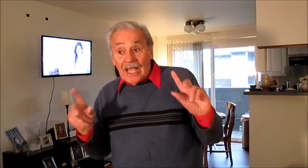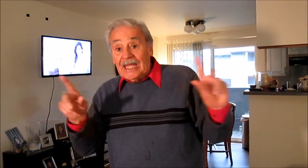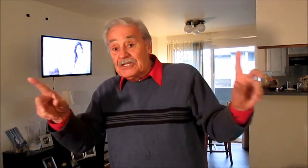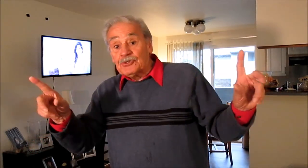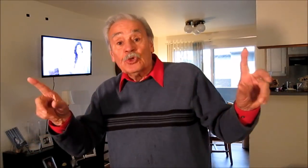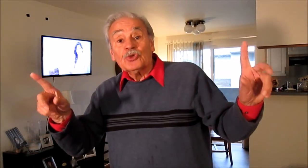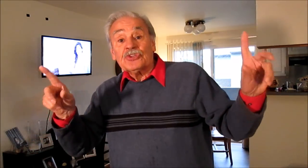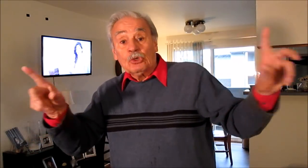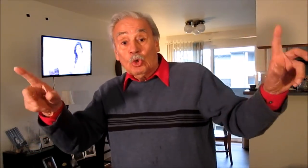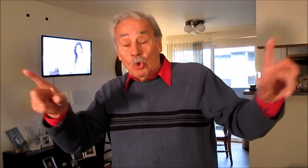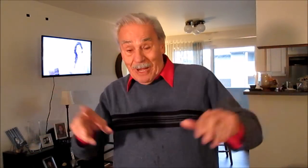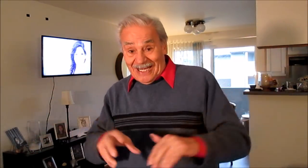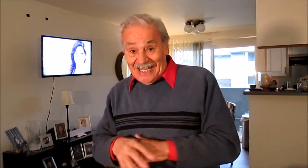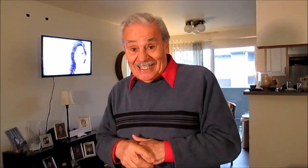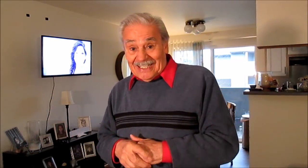eso no se culpa a nadie.